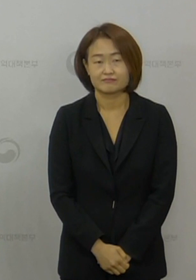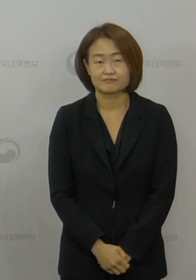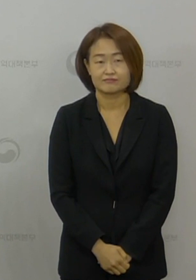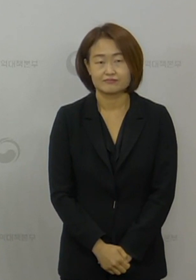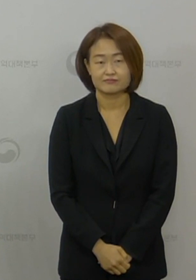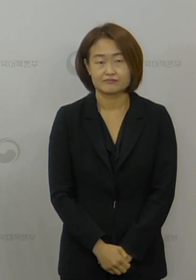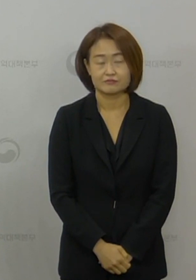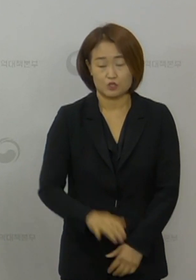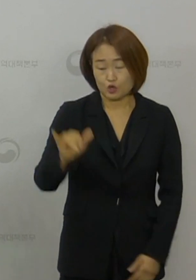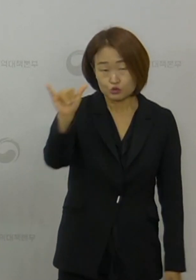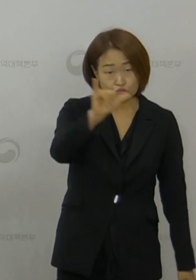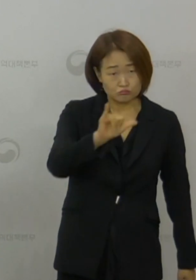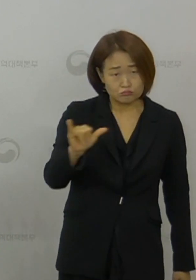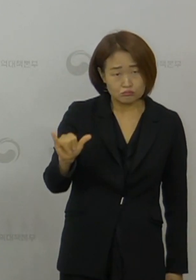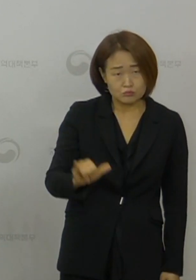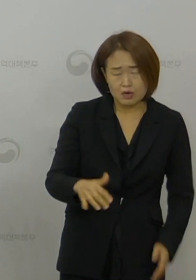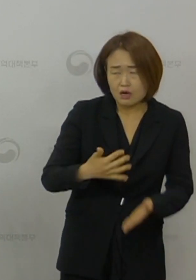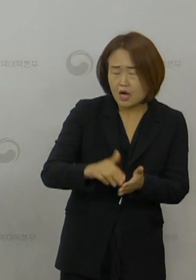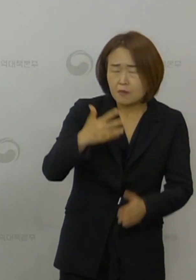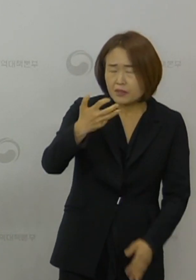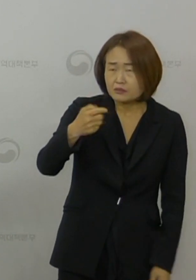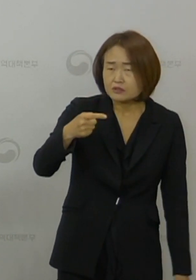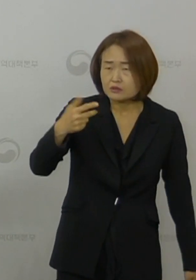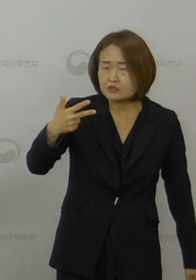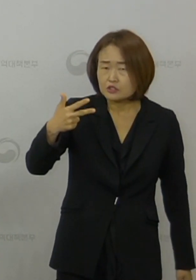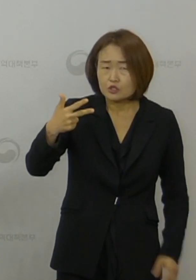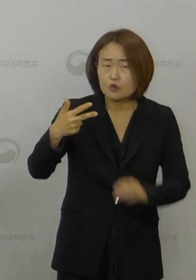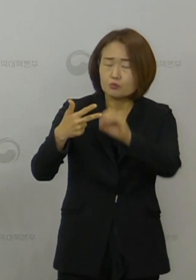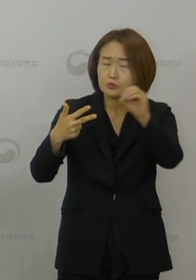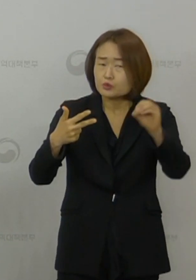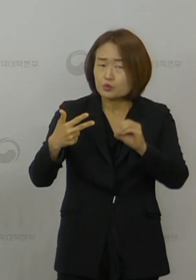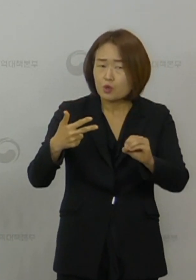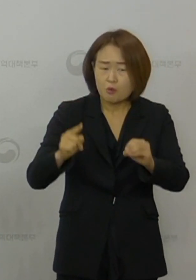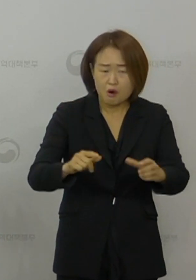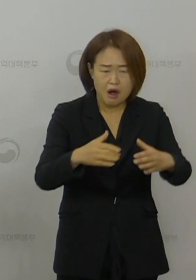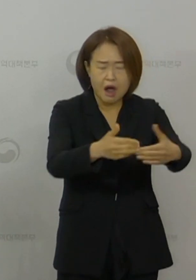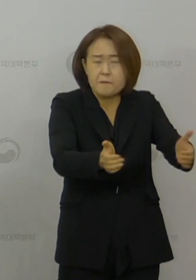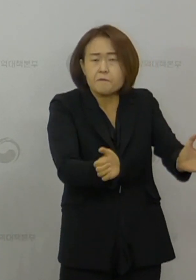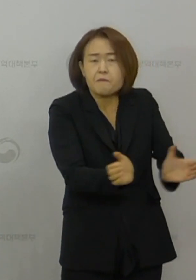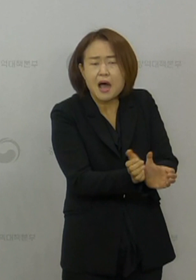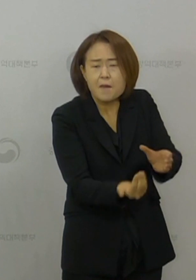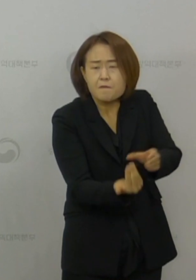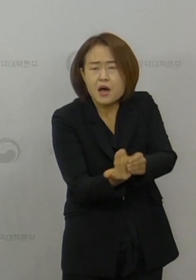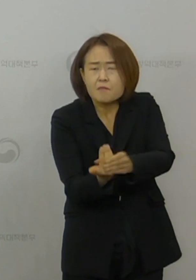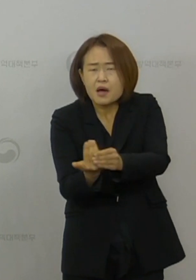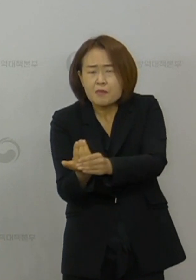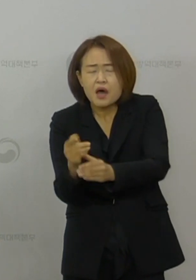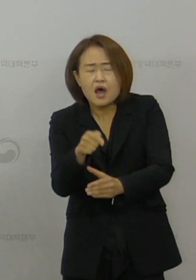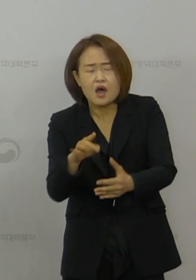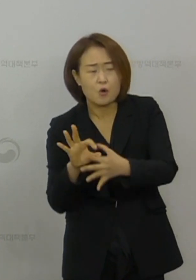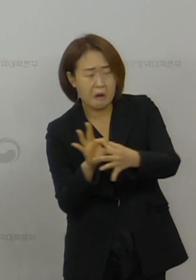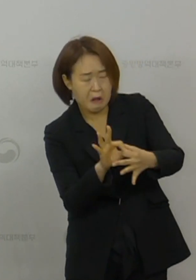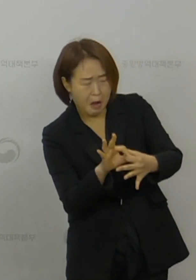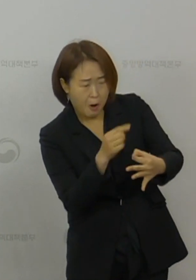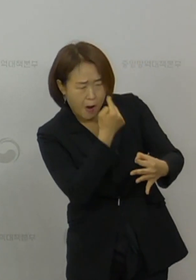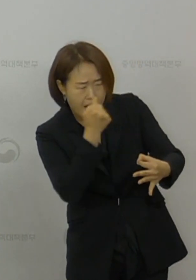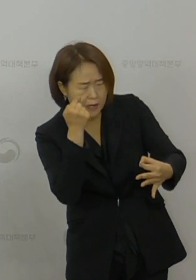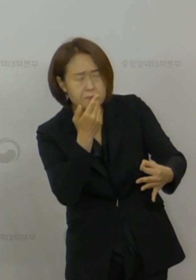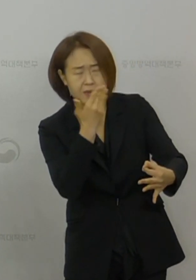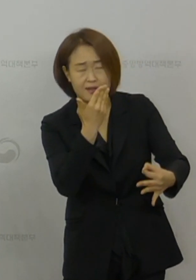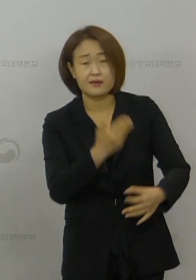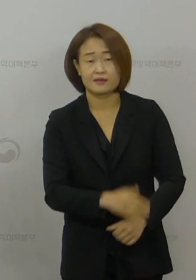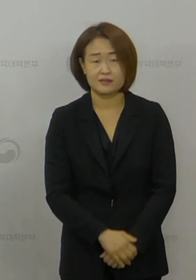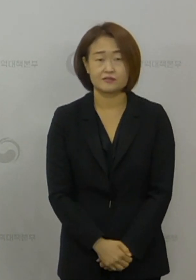전국적으로 약 82.7%가 집단 발생과의 연관성을 확인할 수 있었습니다.